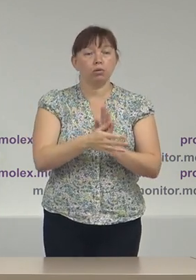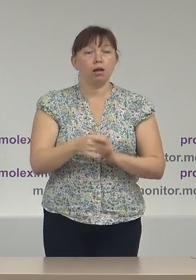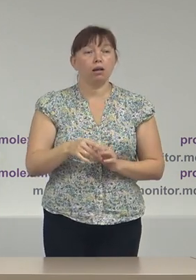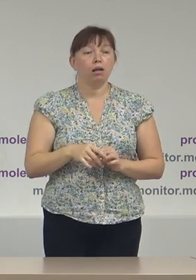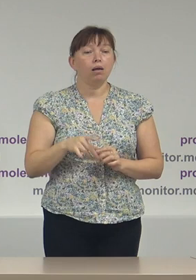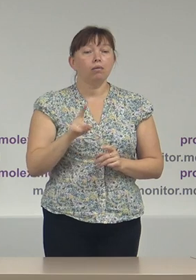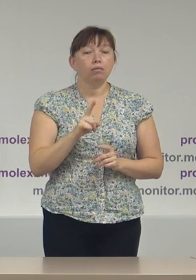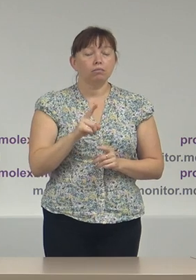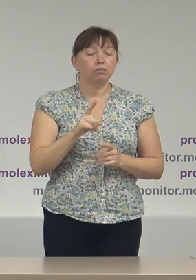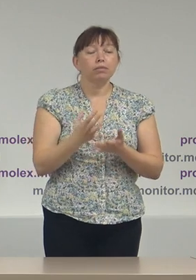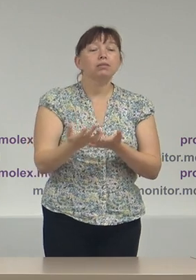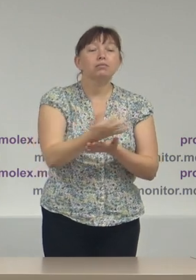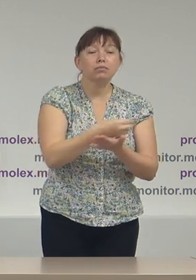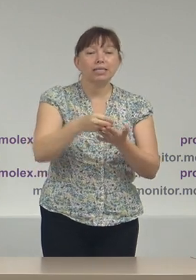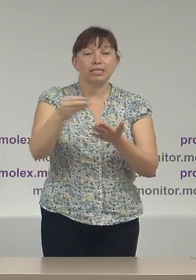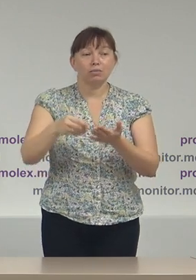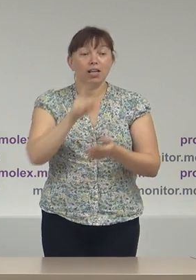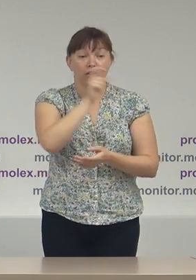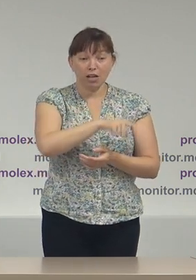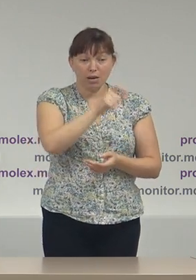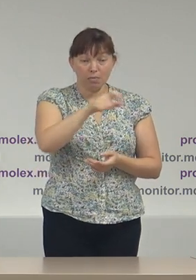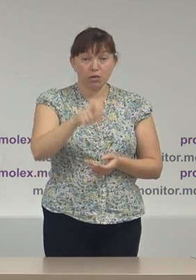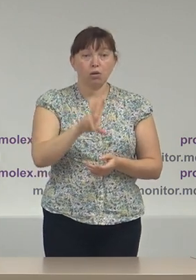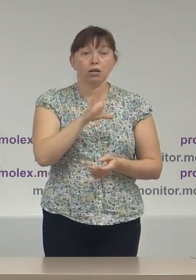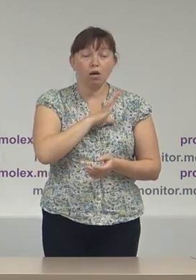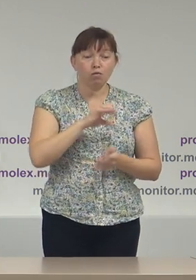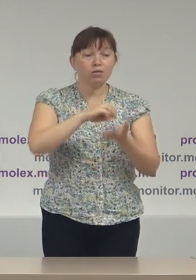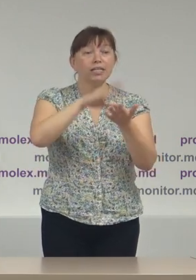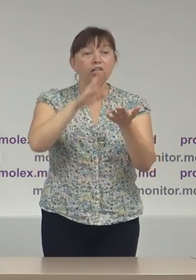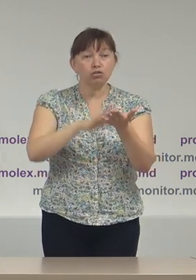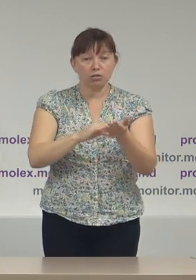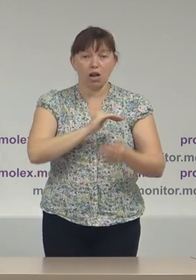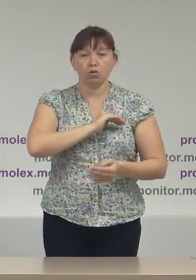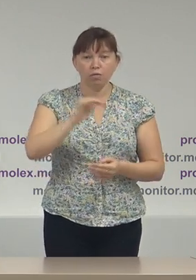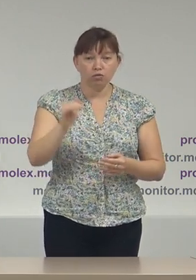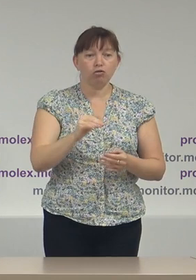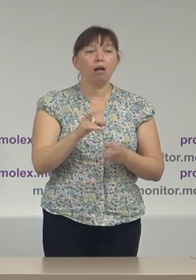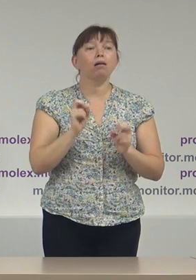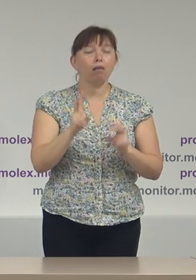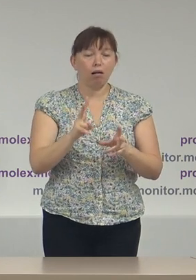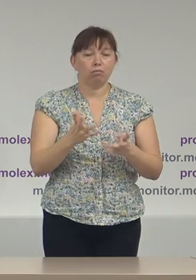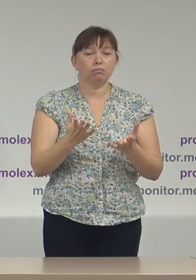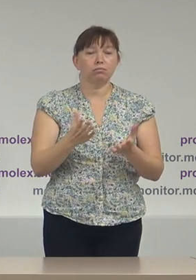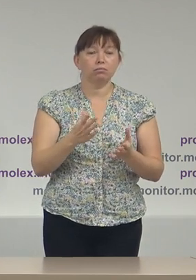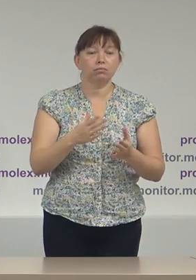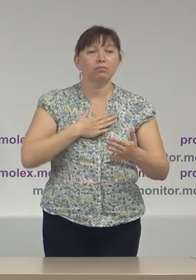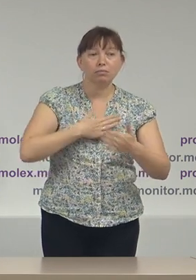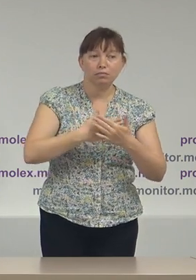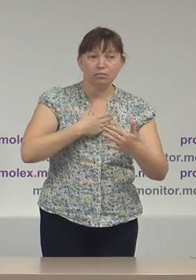colectorii de semnătură adică acele persoane care au fost înregistrate oficial în calitate de colector